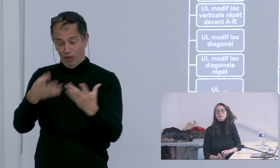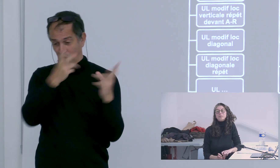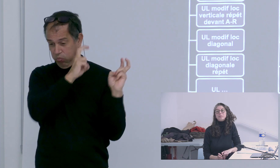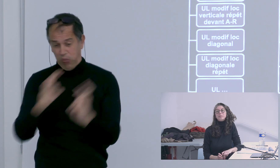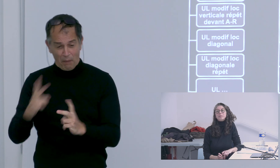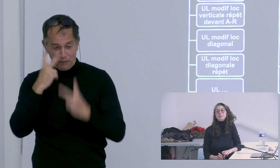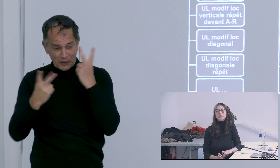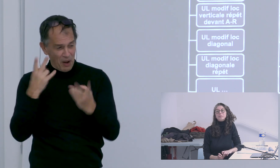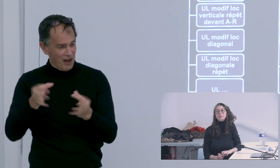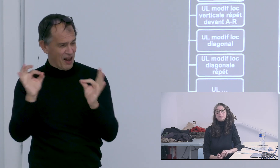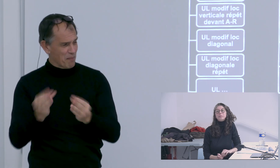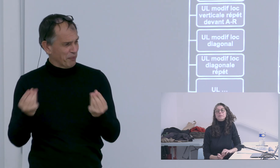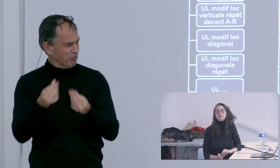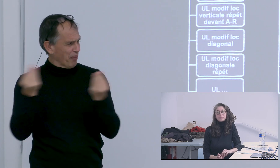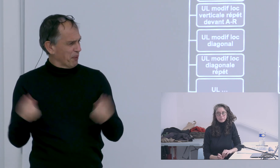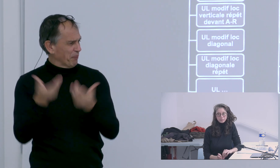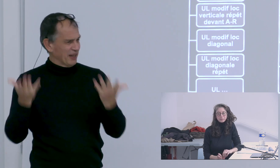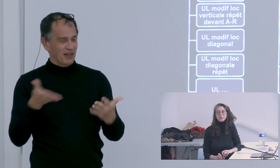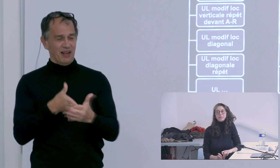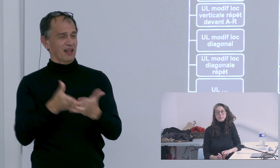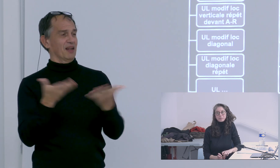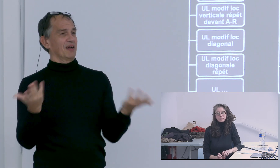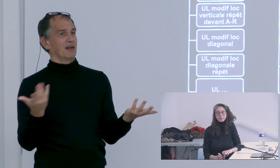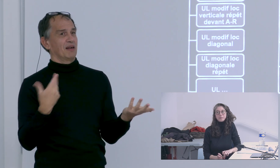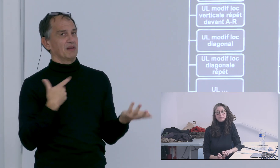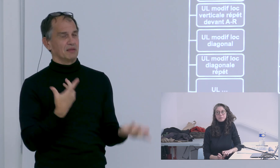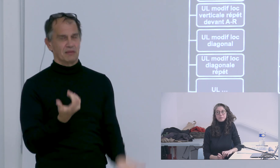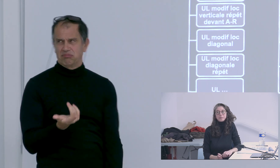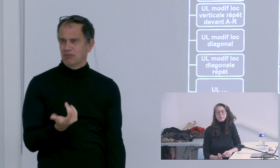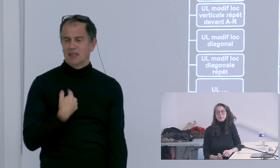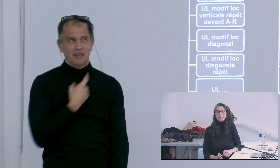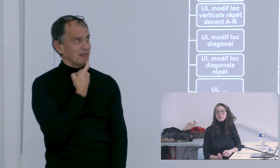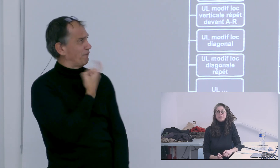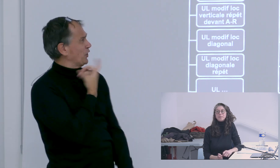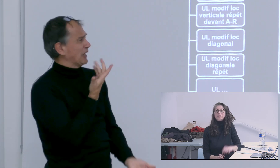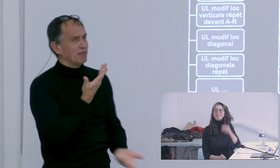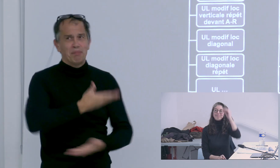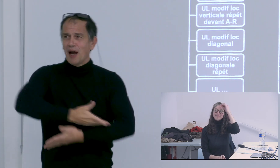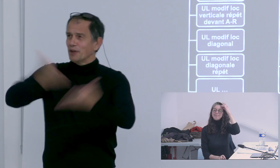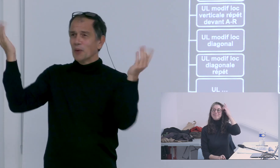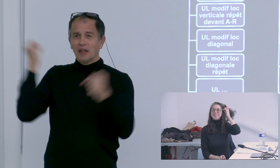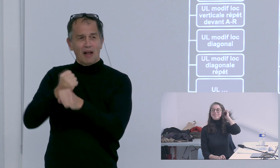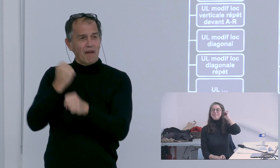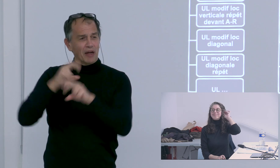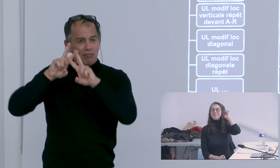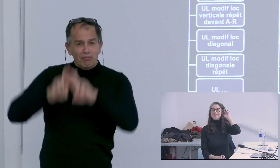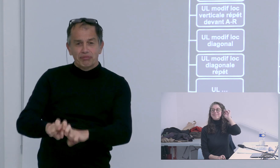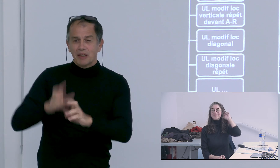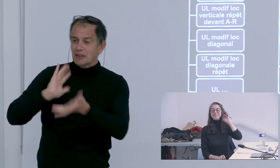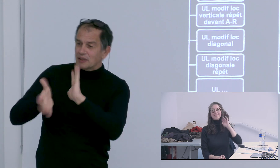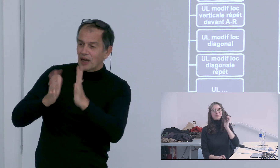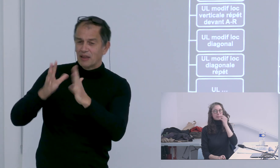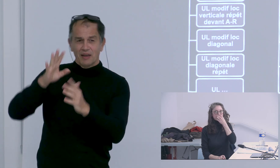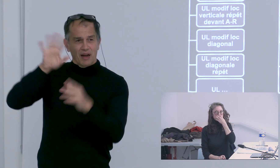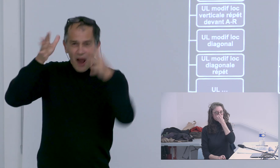ce que je comprends c'est qu'on passe d'un monde du visuel une modalité qui est très visuelle à une modalité qui est plutôt une trace